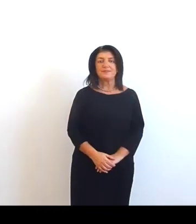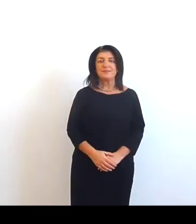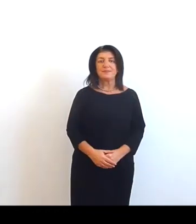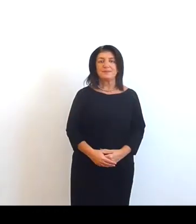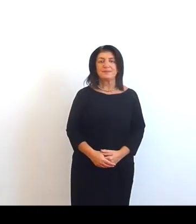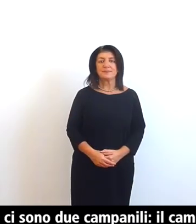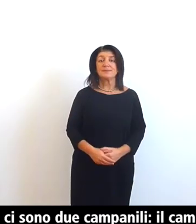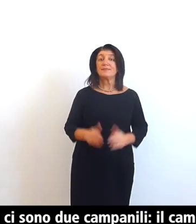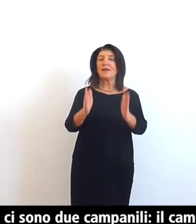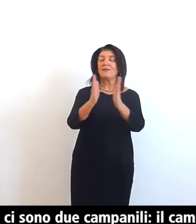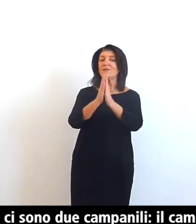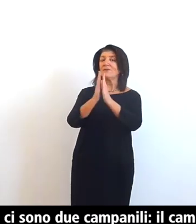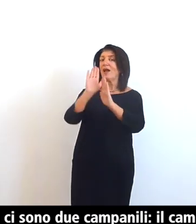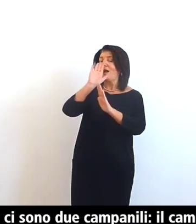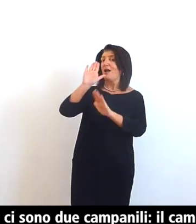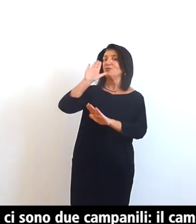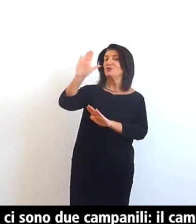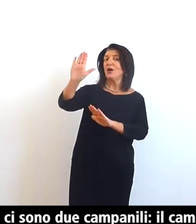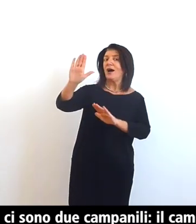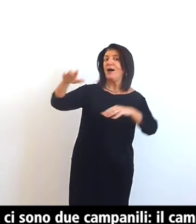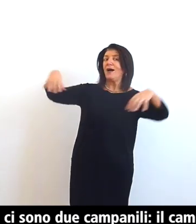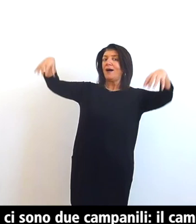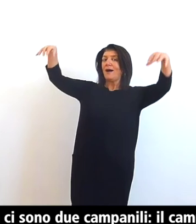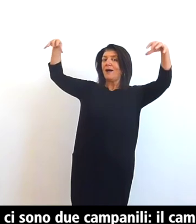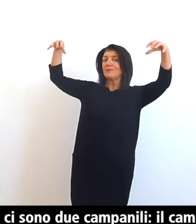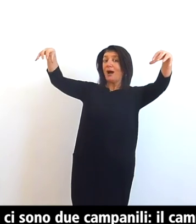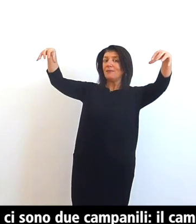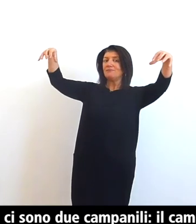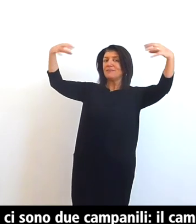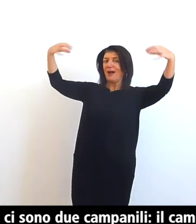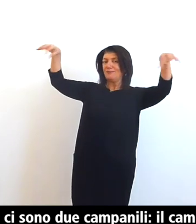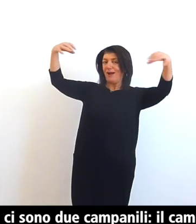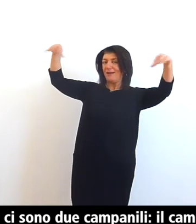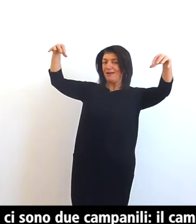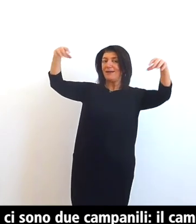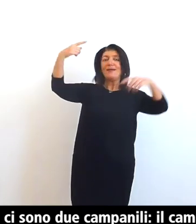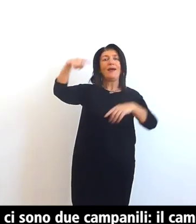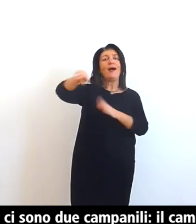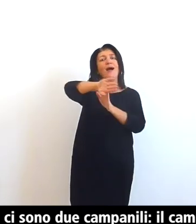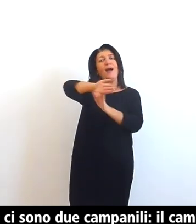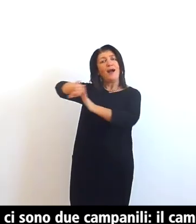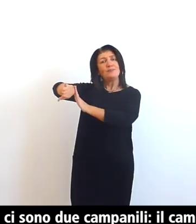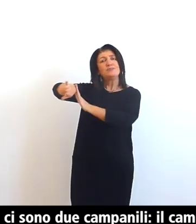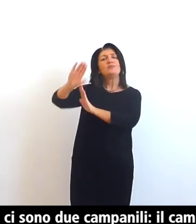ai lati della facciata ci sono due campanili il campanile dei monaci a destra è